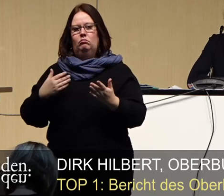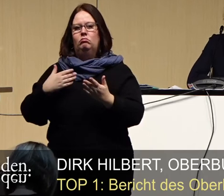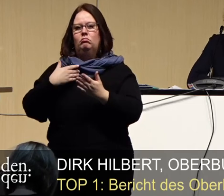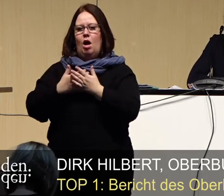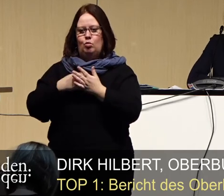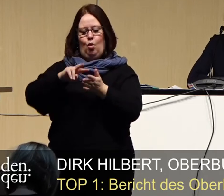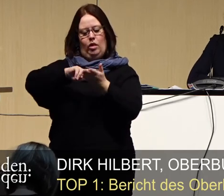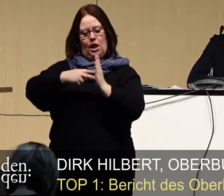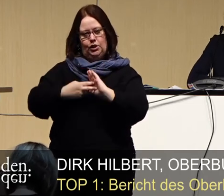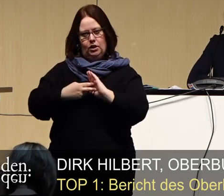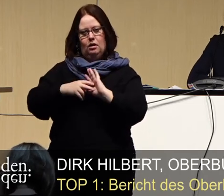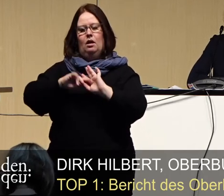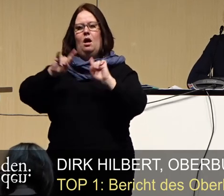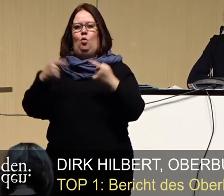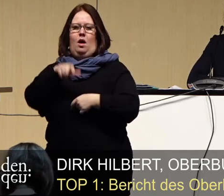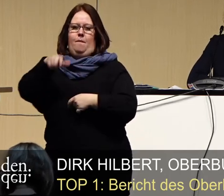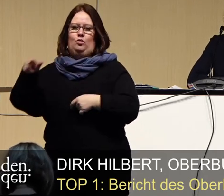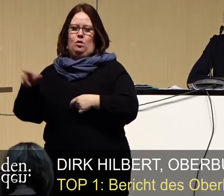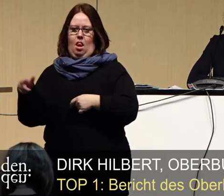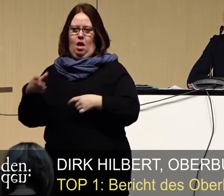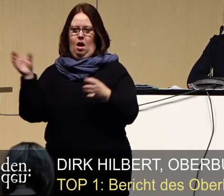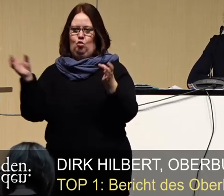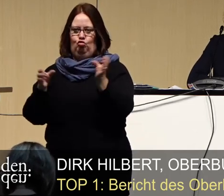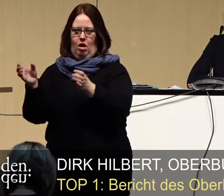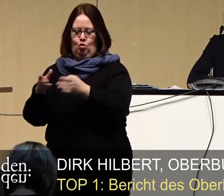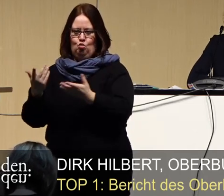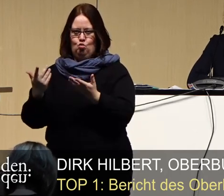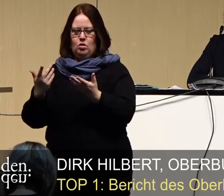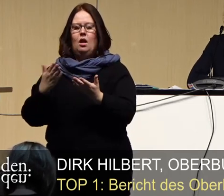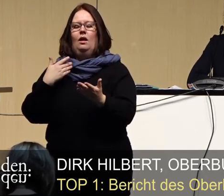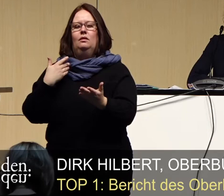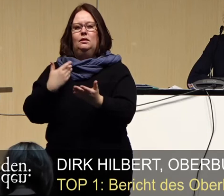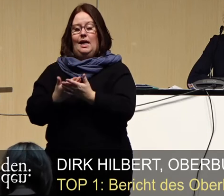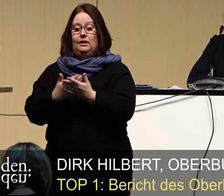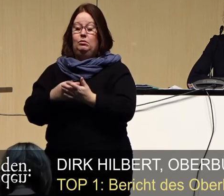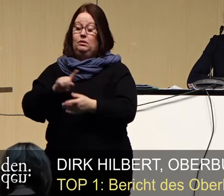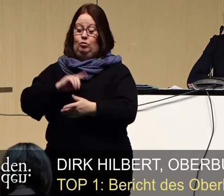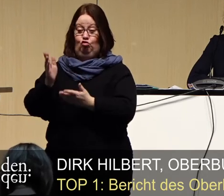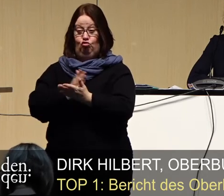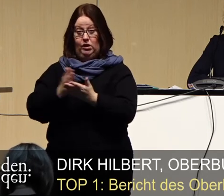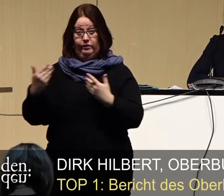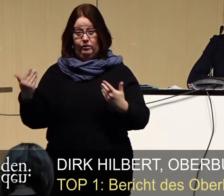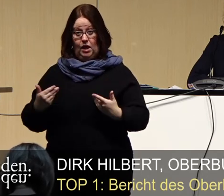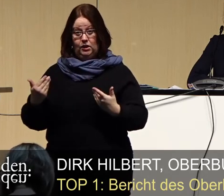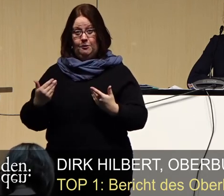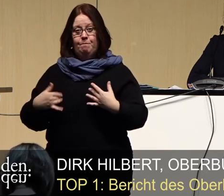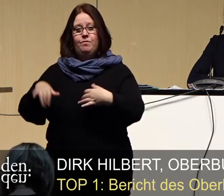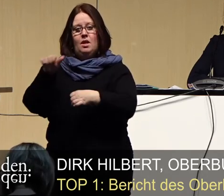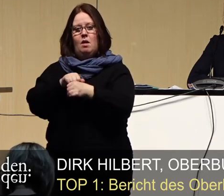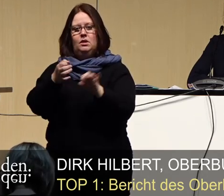notwendigen technischen auch die personelle Ausstattung. Aus diesem Grund habe ich sofort entschieden, dass die